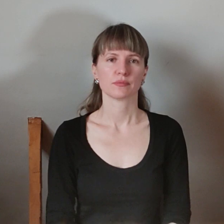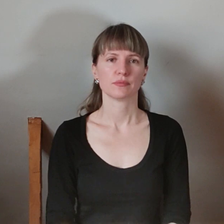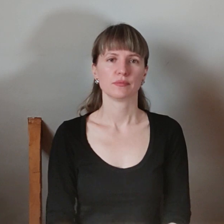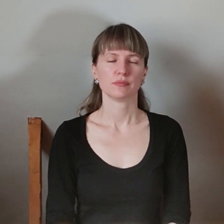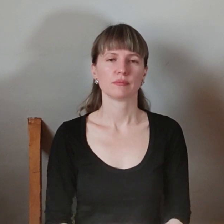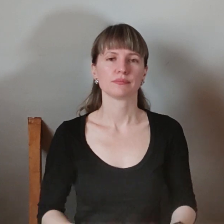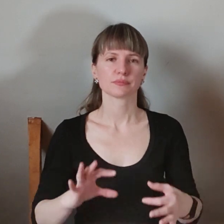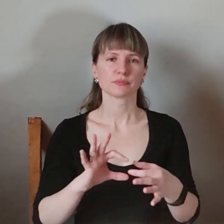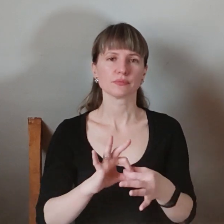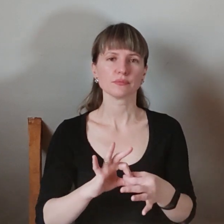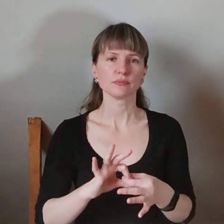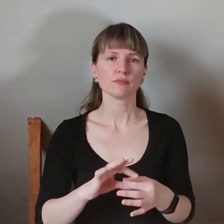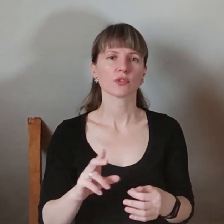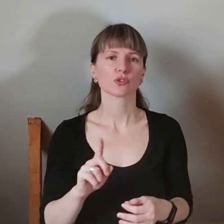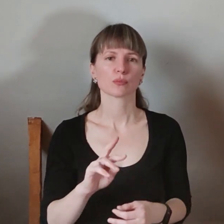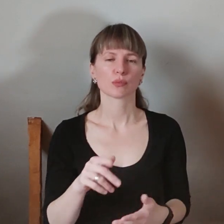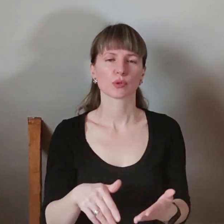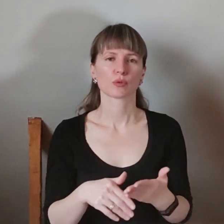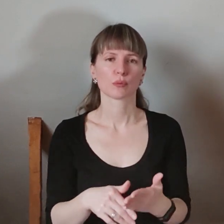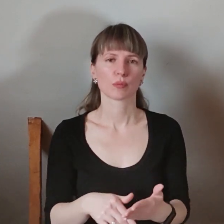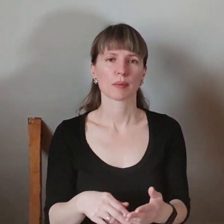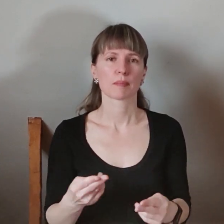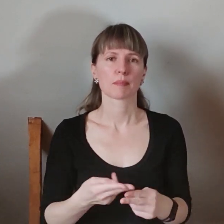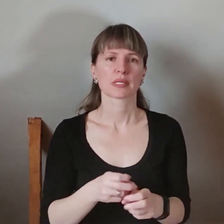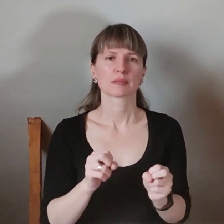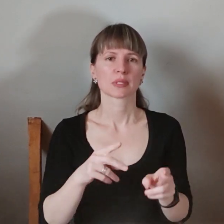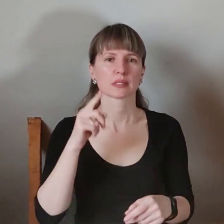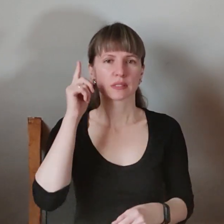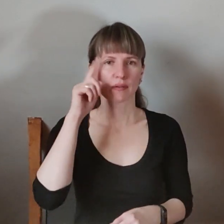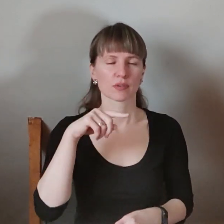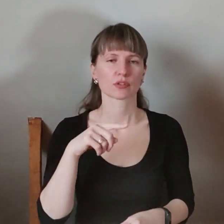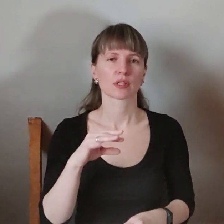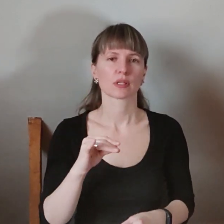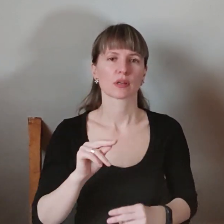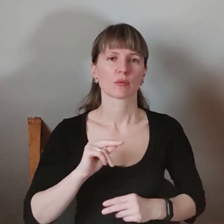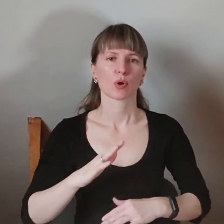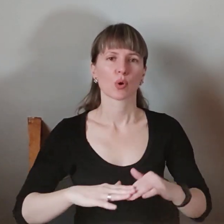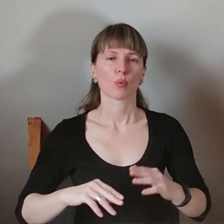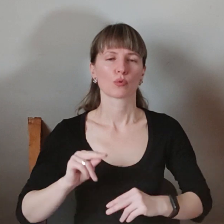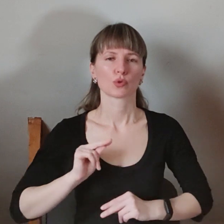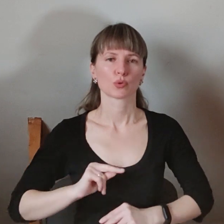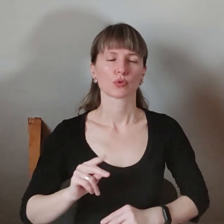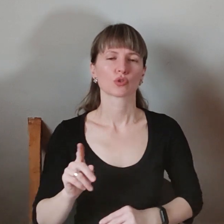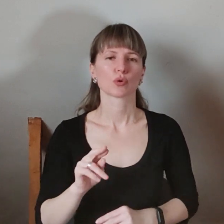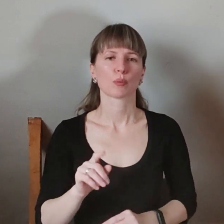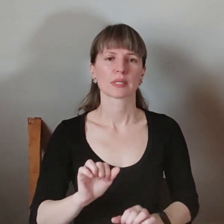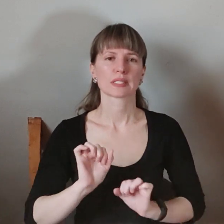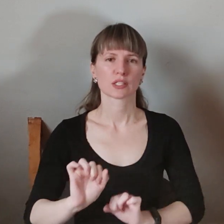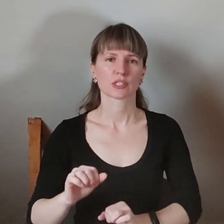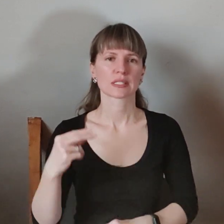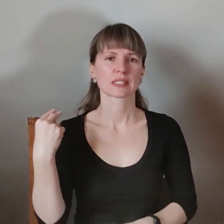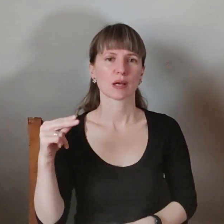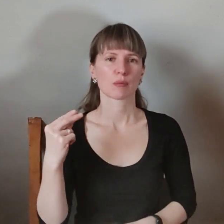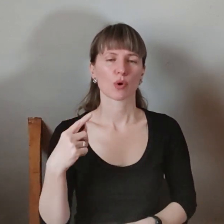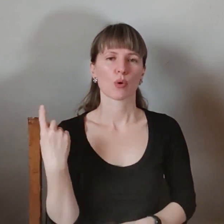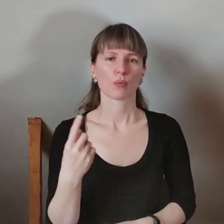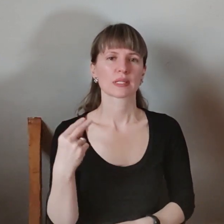Долучитися, аби допомагати і без спеціальних навичок, так вимовити і робочі руки, і аби захищати Запорізьку углу, Запоріжжя та